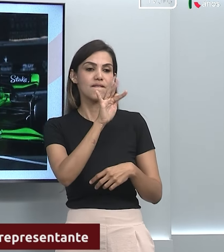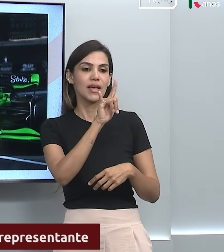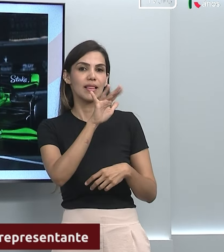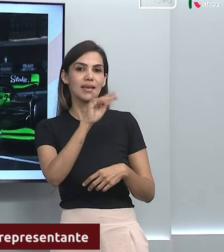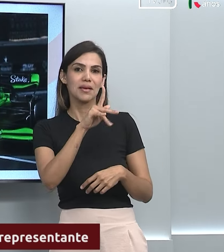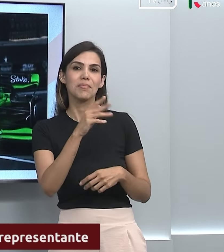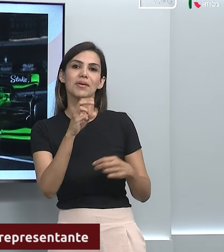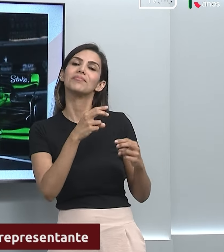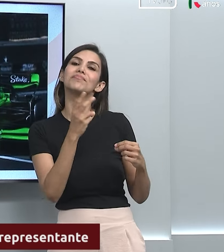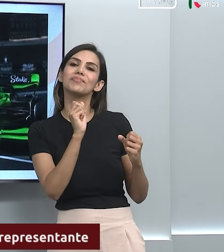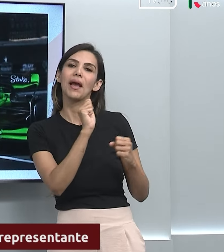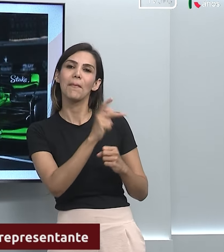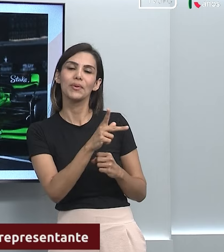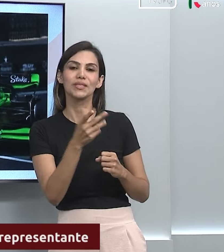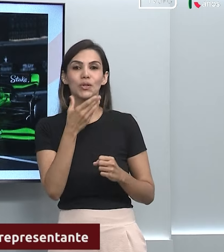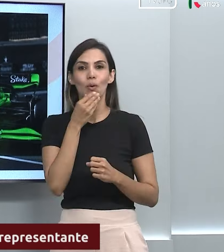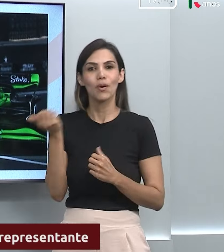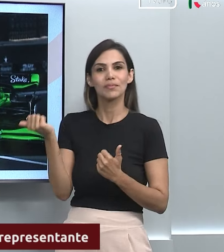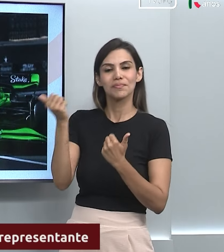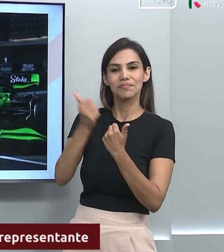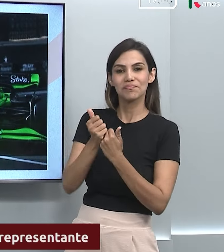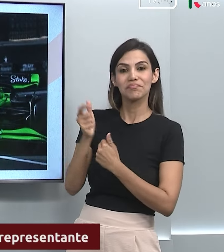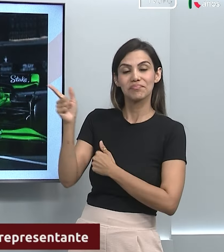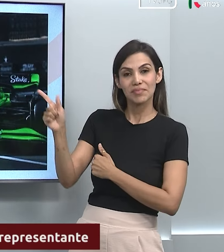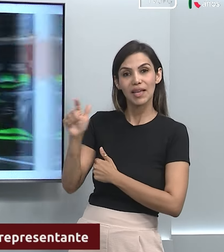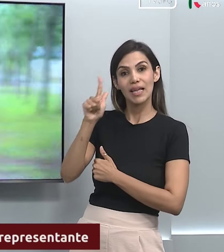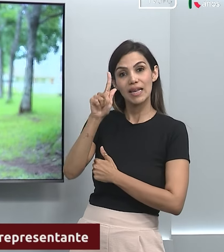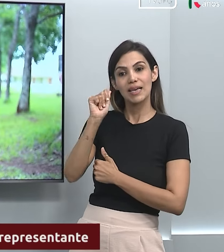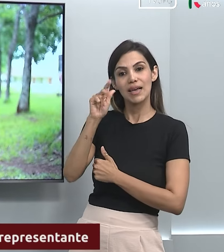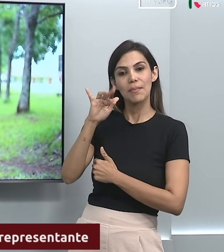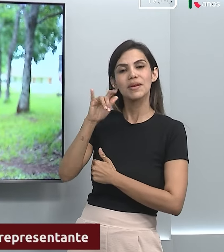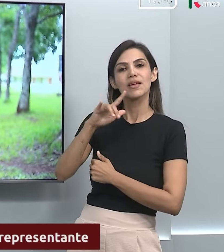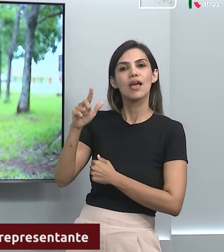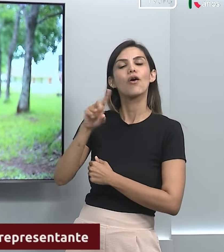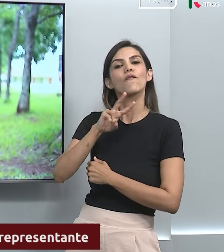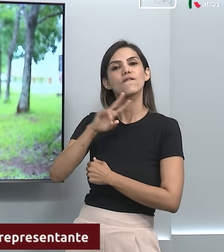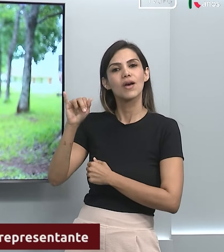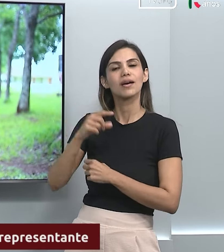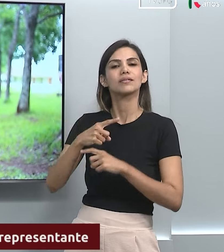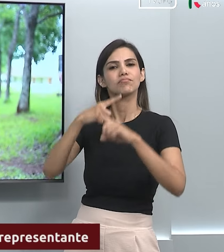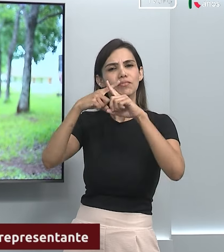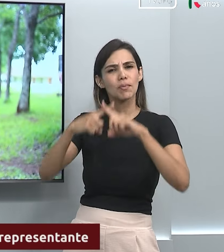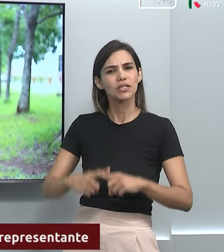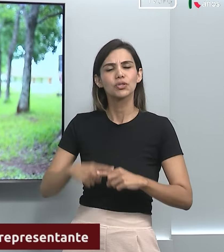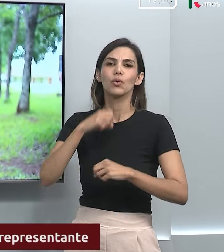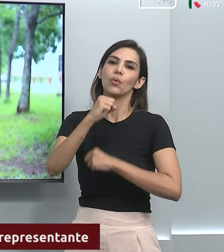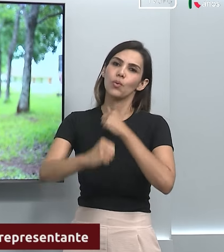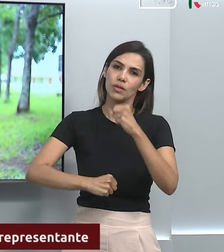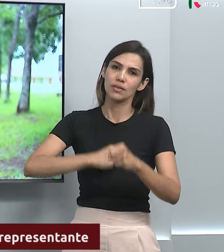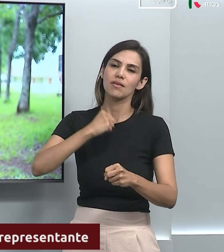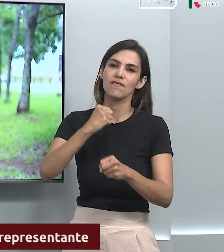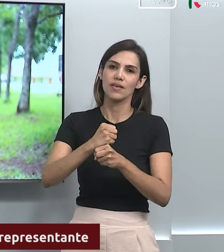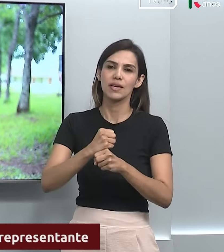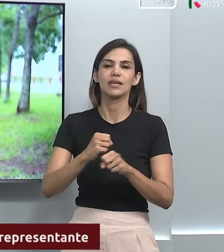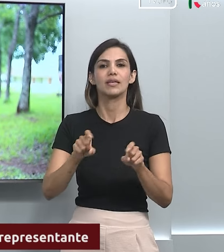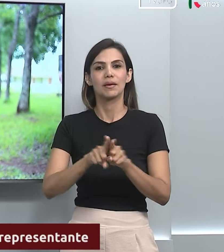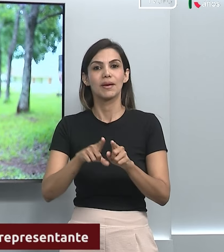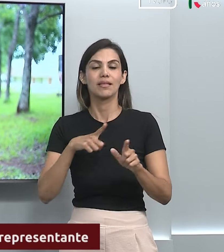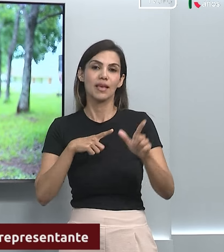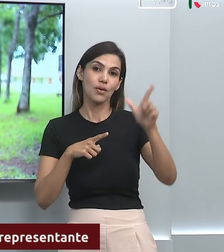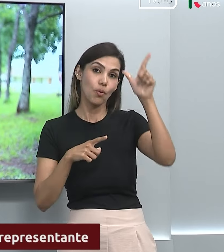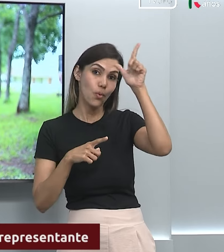2017. O paulistano Gabriel Bortoleto vai competir pela Sauber a partir do ano que vem e terá o alemão Nico